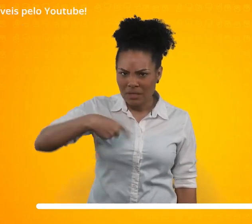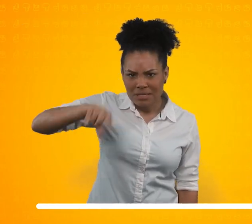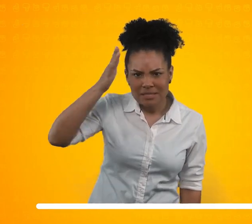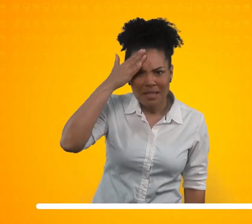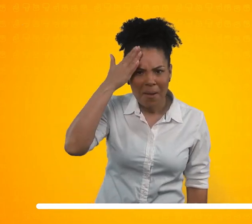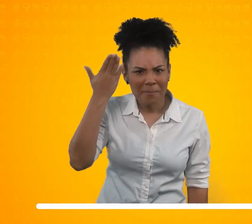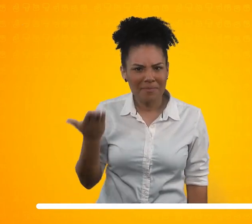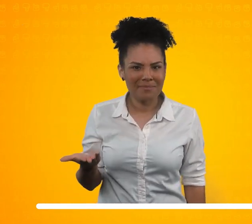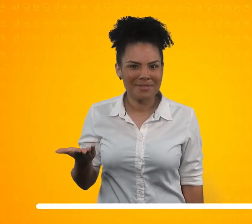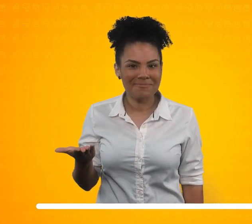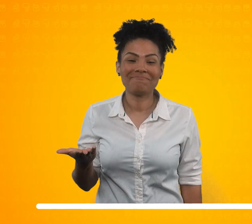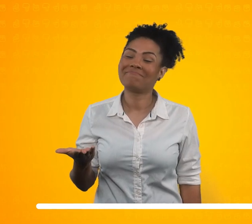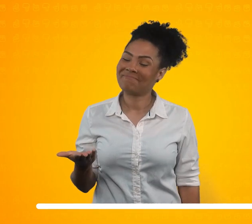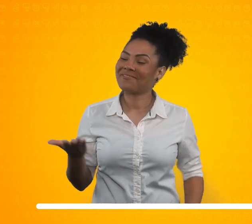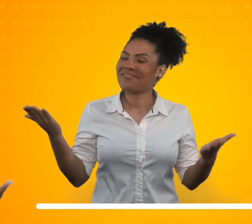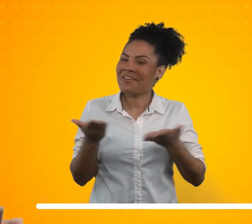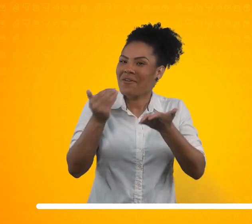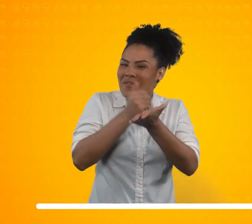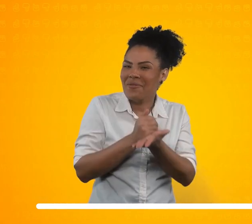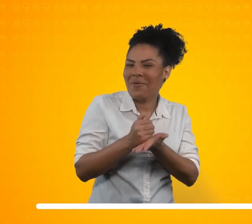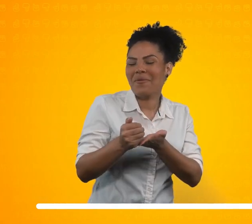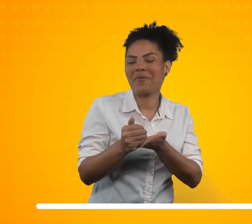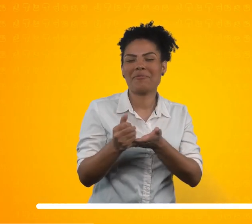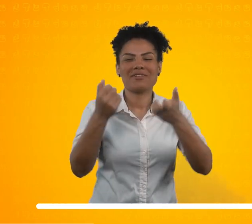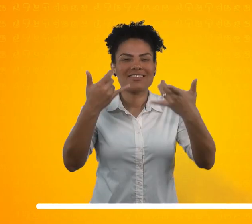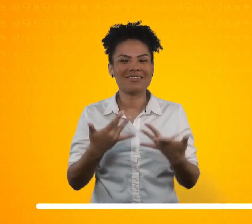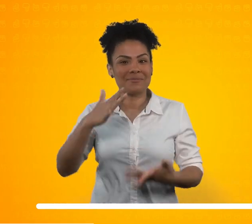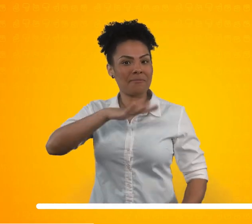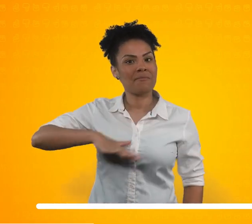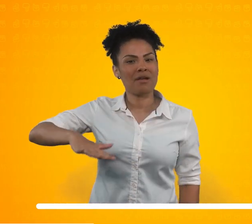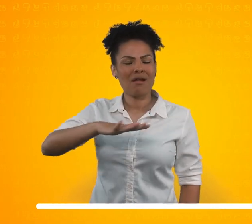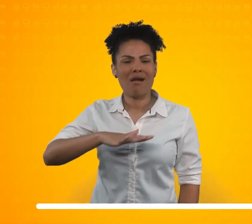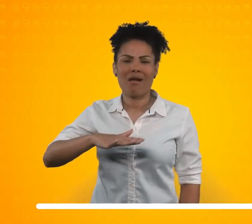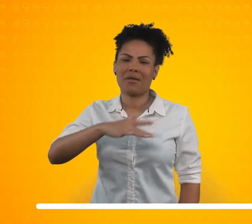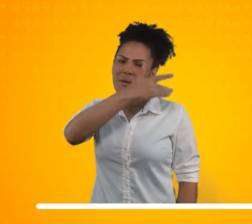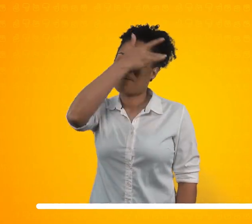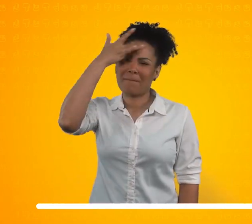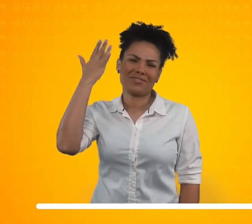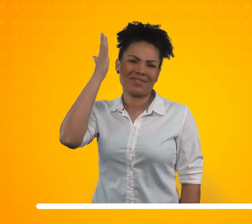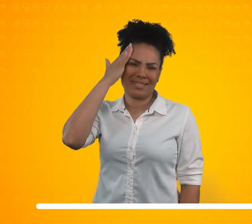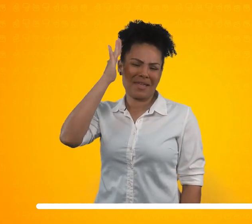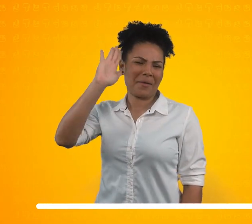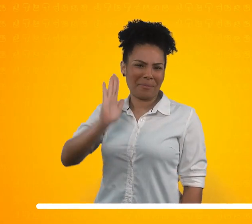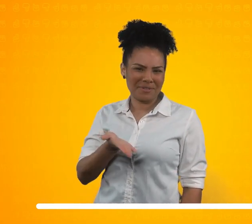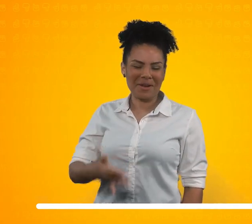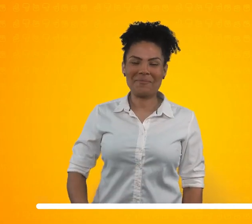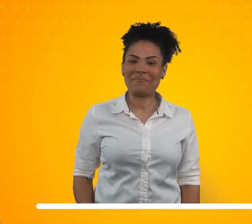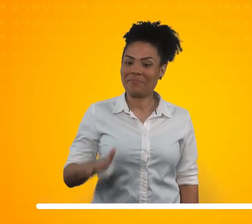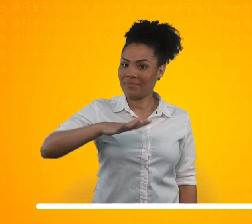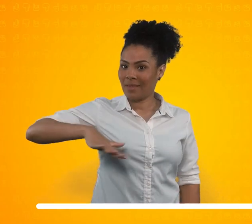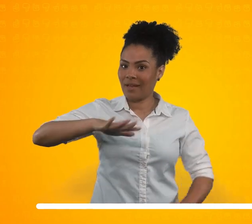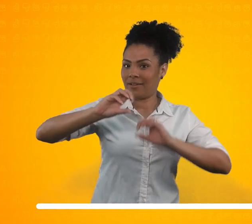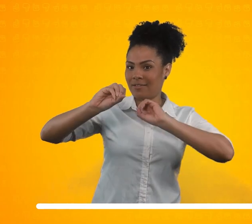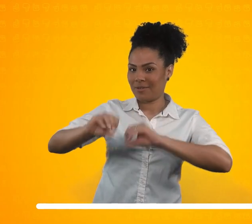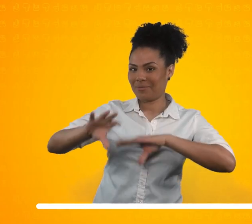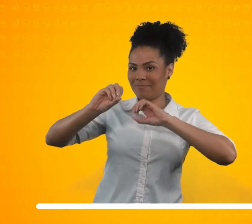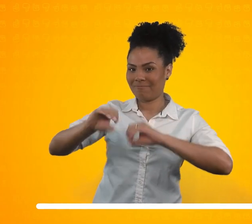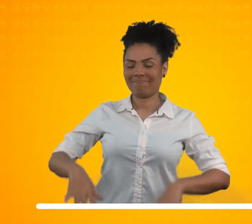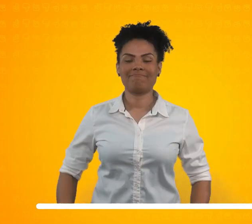todo mundo imagina. A área educacional. Essa área possui amplas oportunidades nos